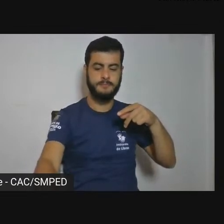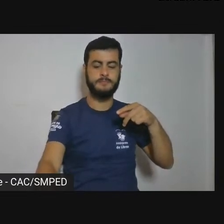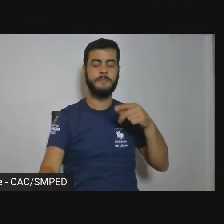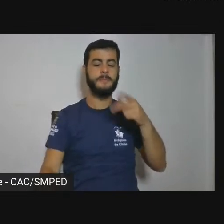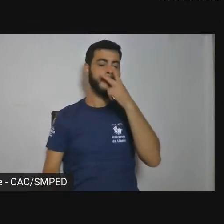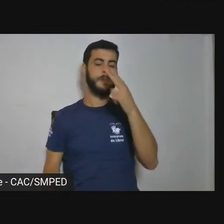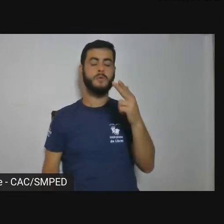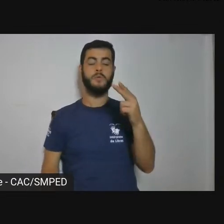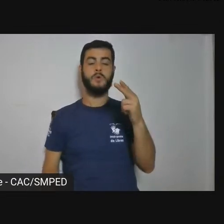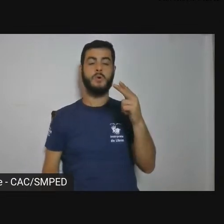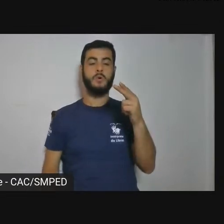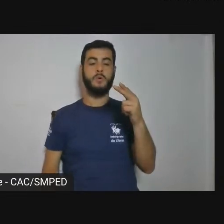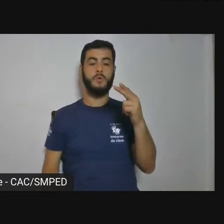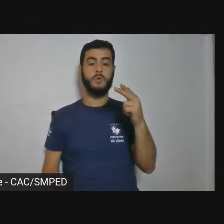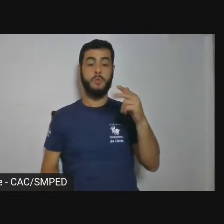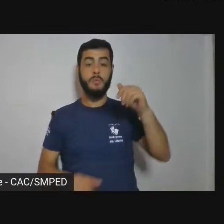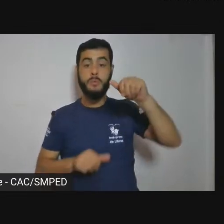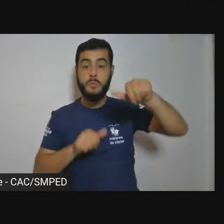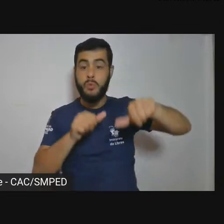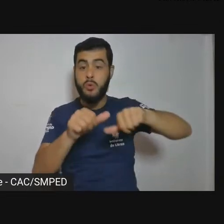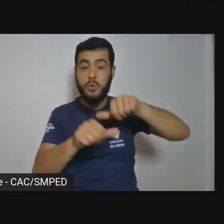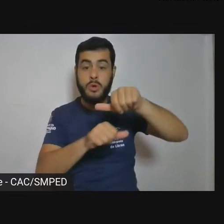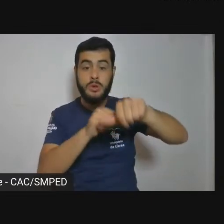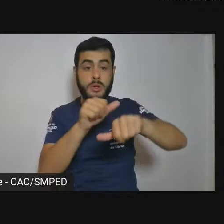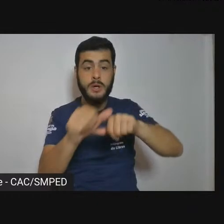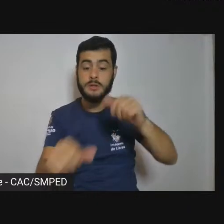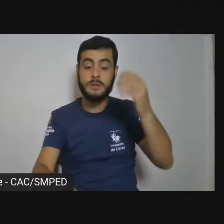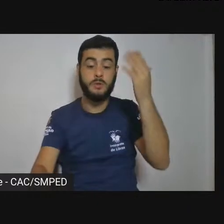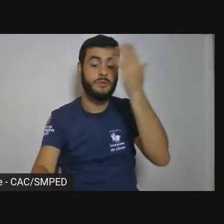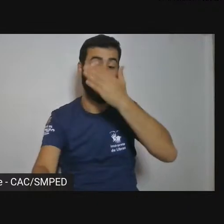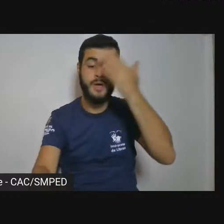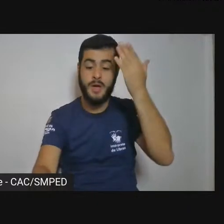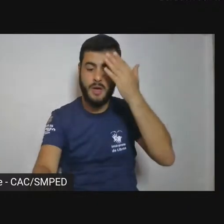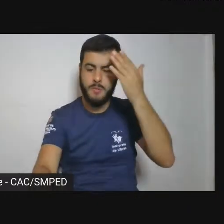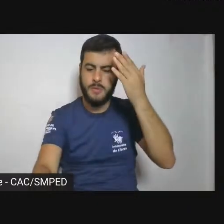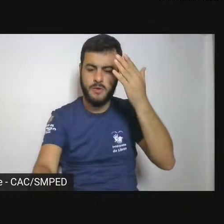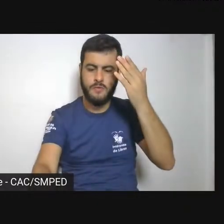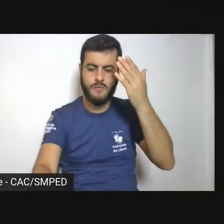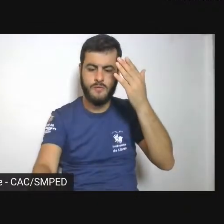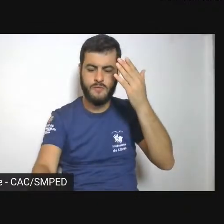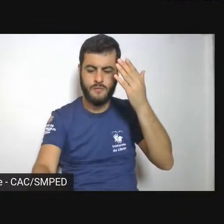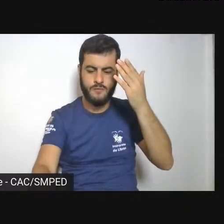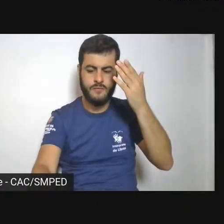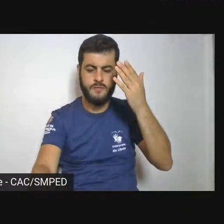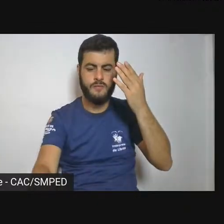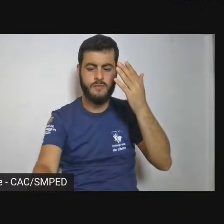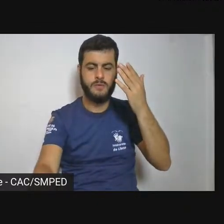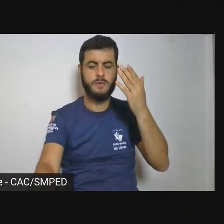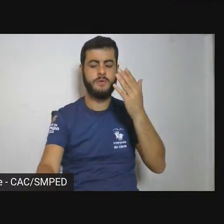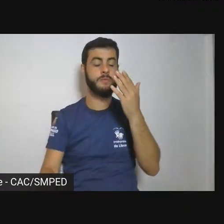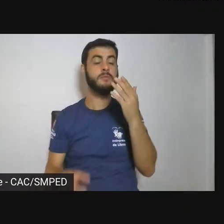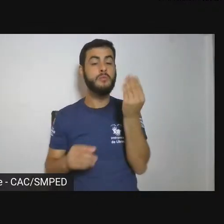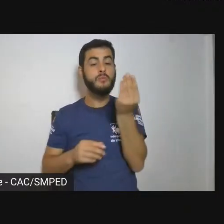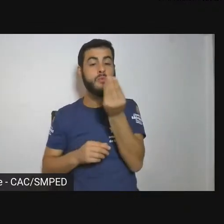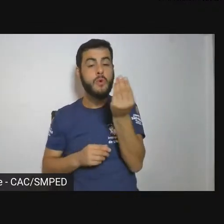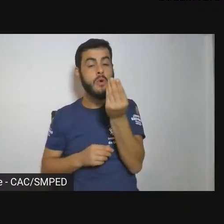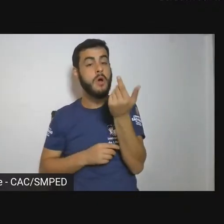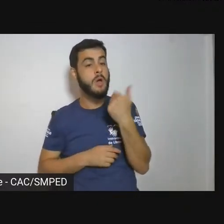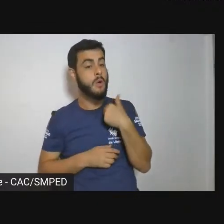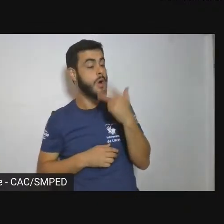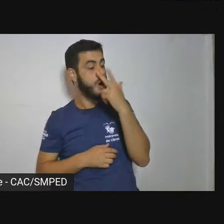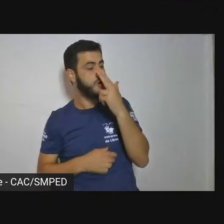Não existem essas fotografias esculturizadas. Então, é interessante pensar